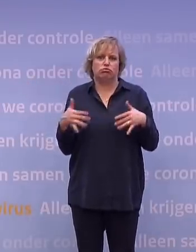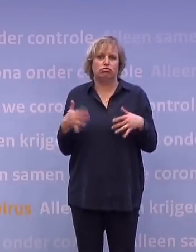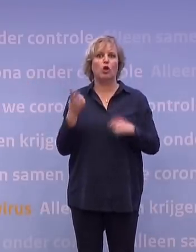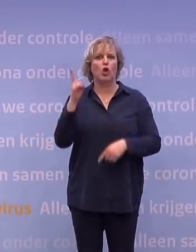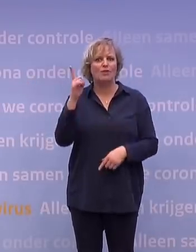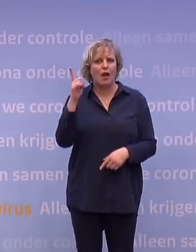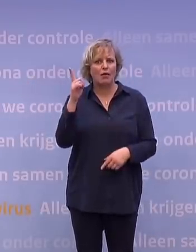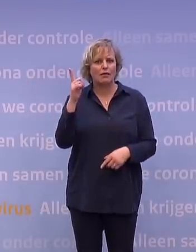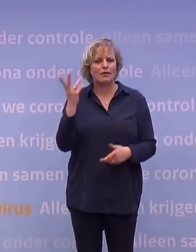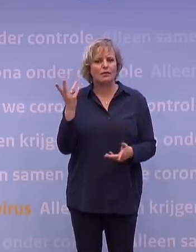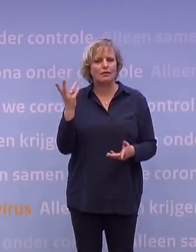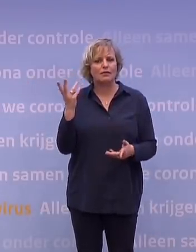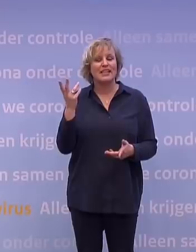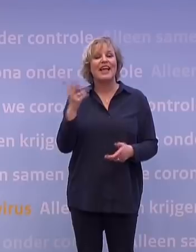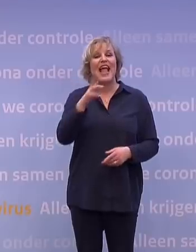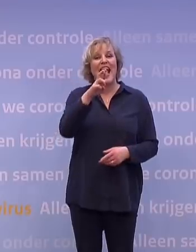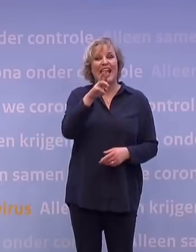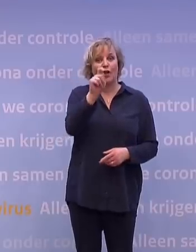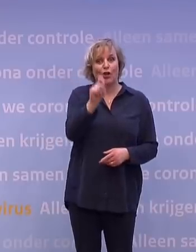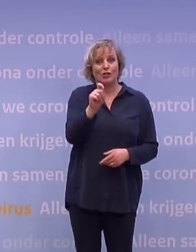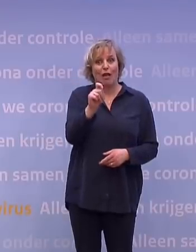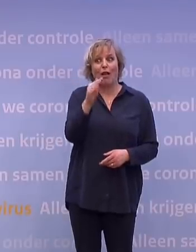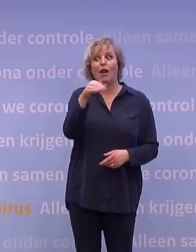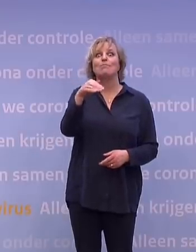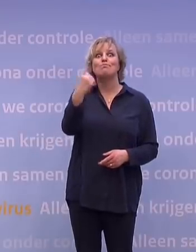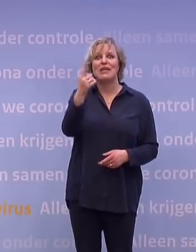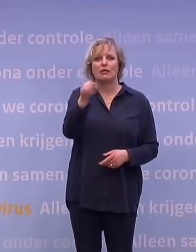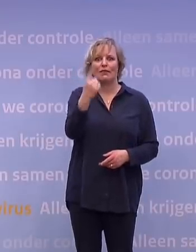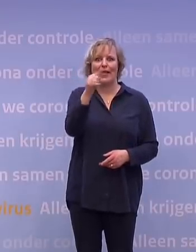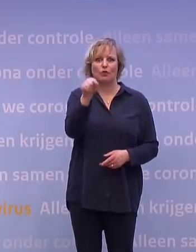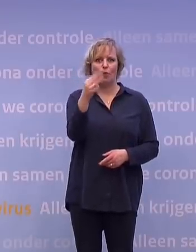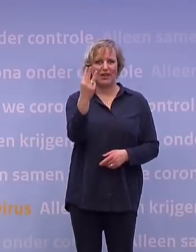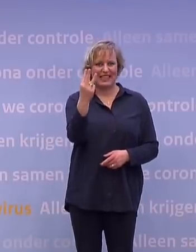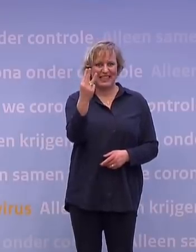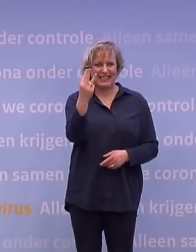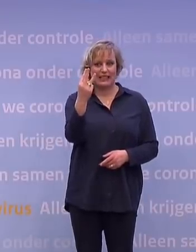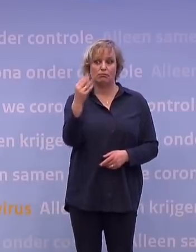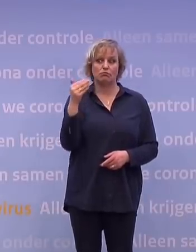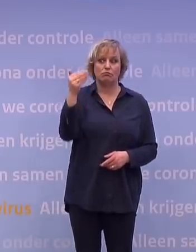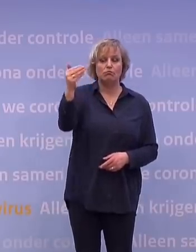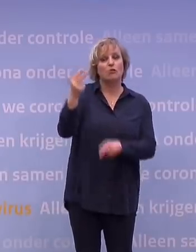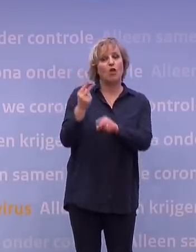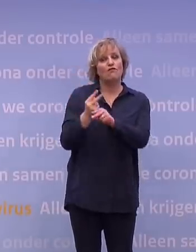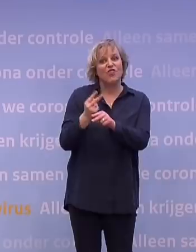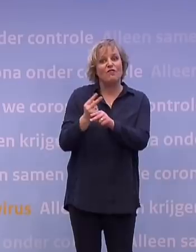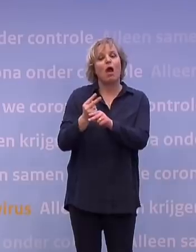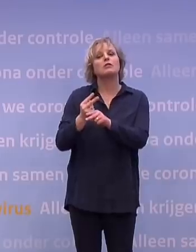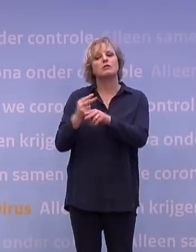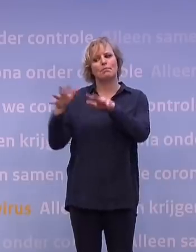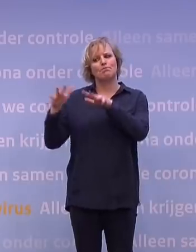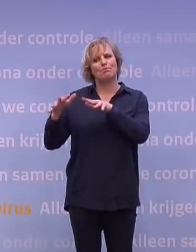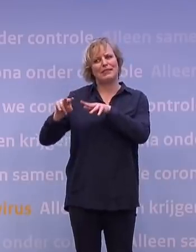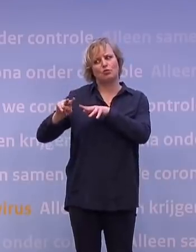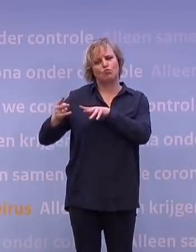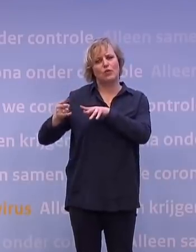en dat is dat met een reproductiefactor van boven de 1,3 en een snelle toename van de Britse mutatie,